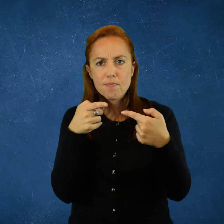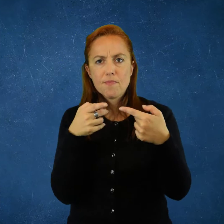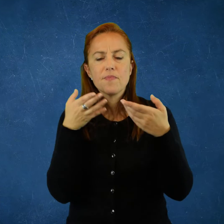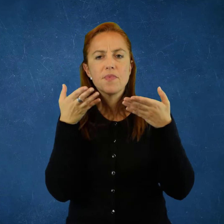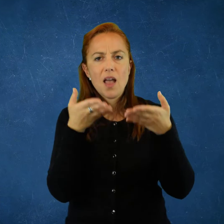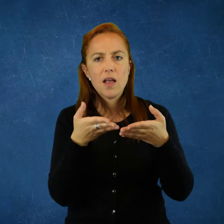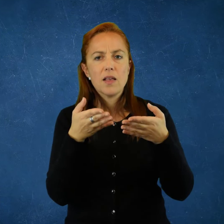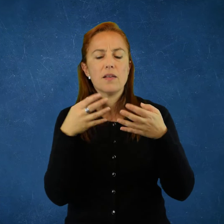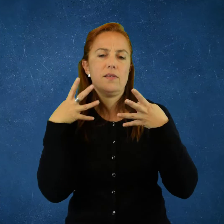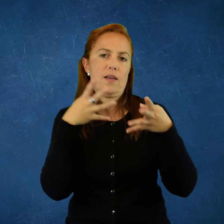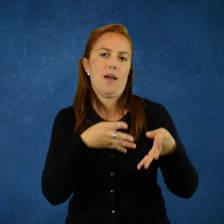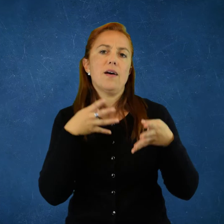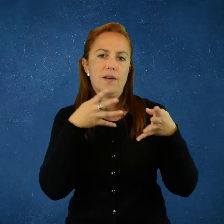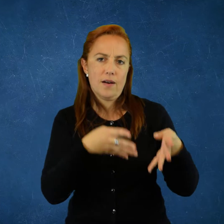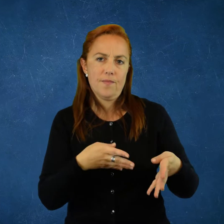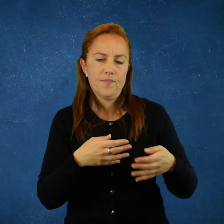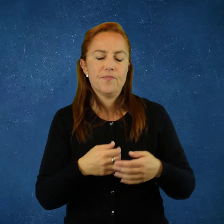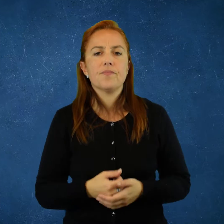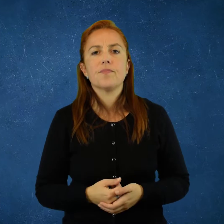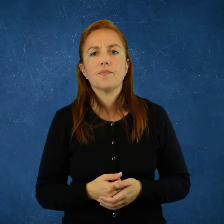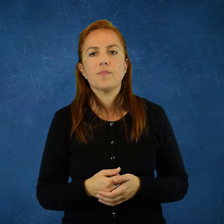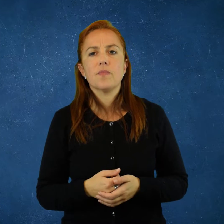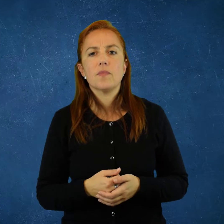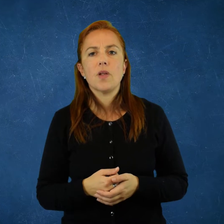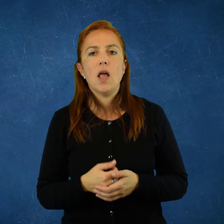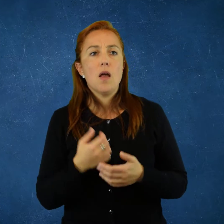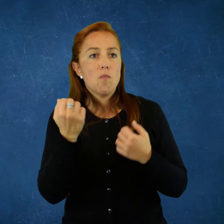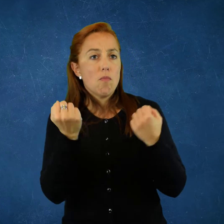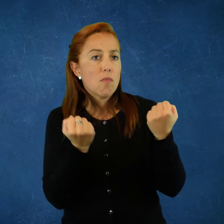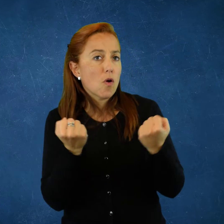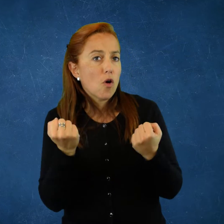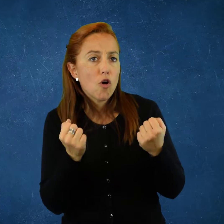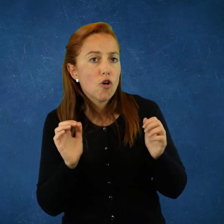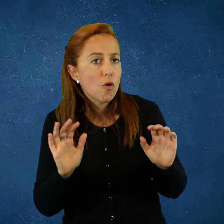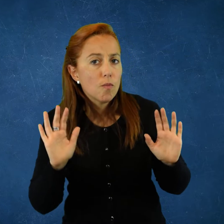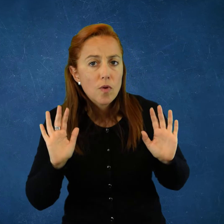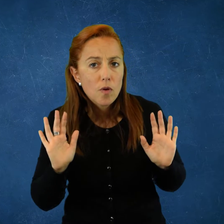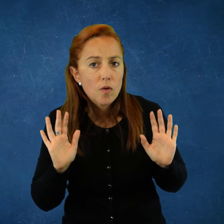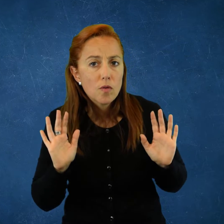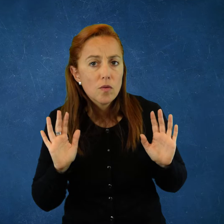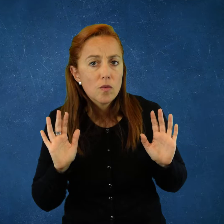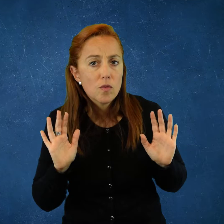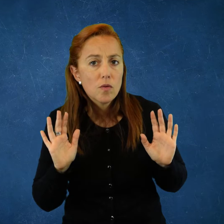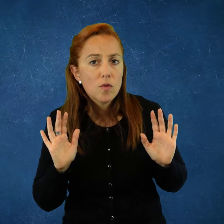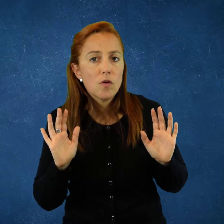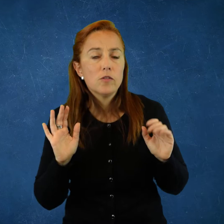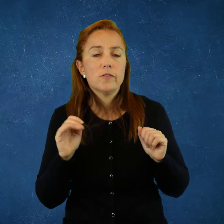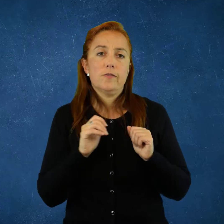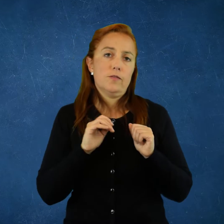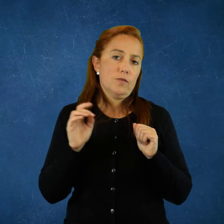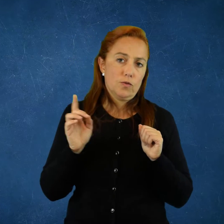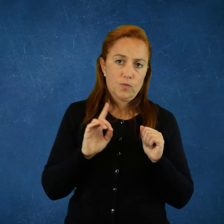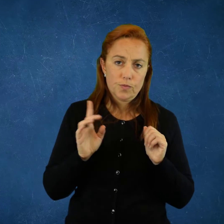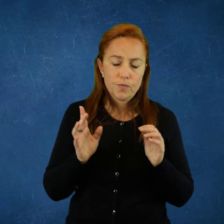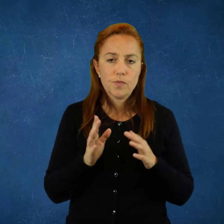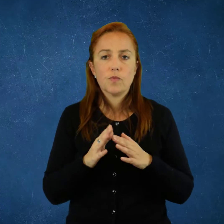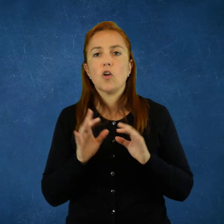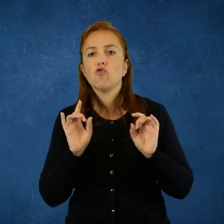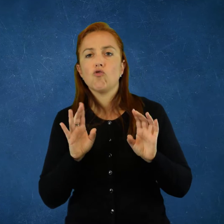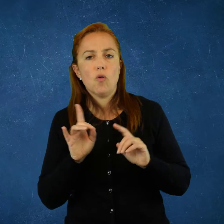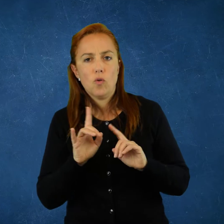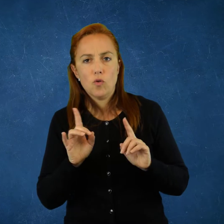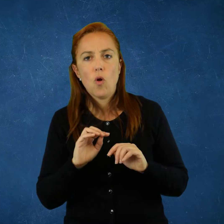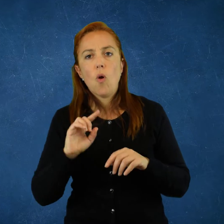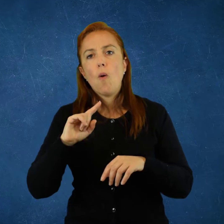vuelven a instalarse en la propia Europa y ahí a producirse la guerra. ¿Sólo por razones económicas es todo